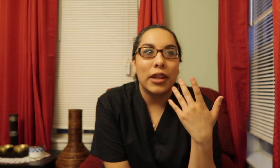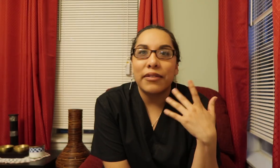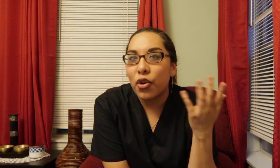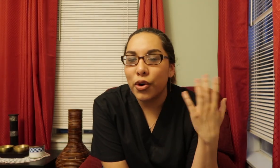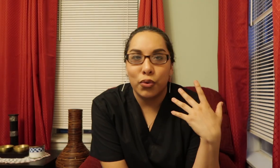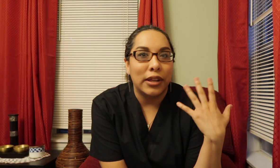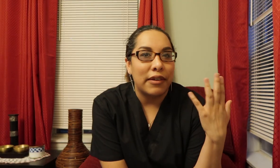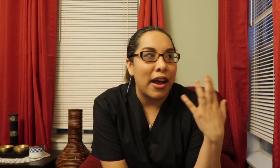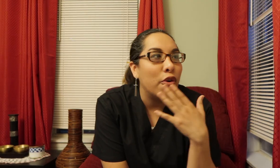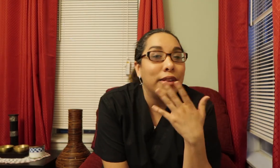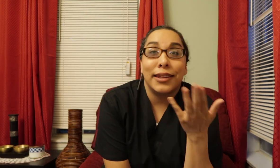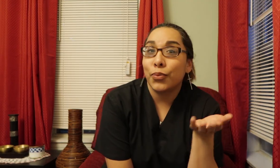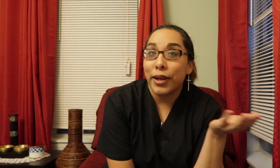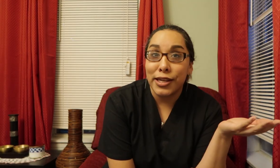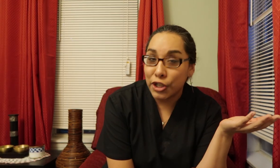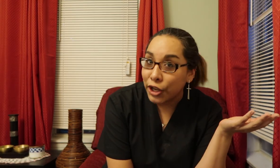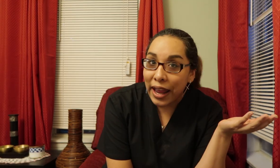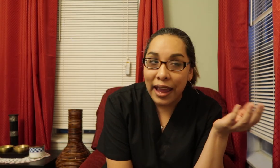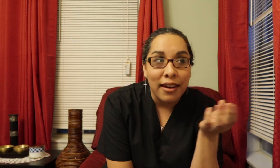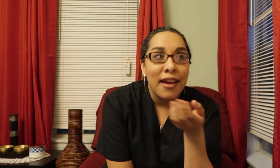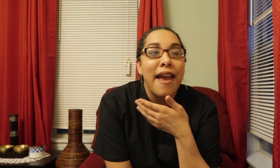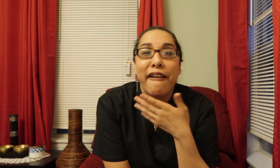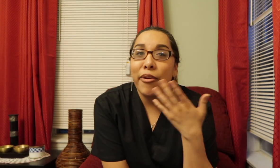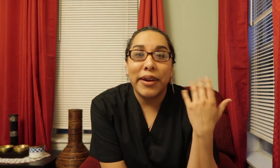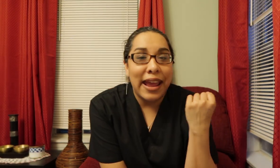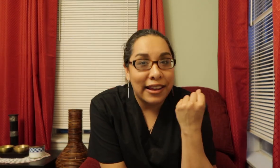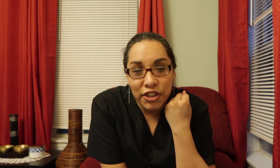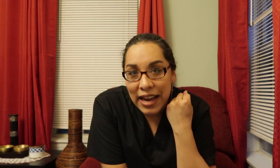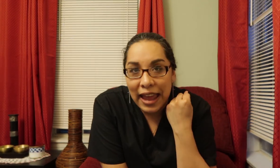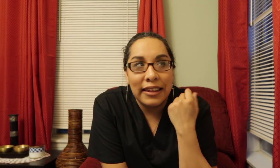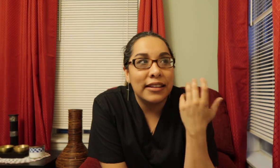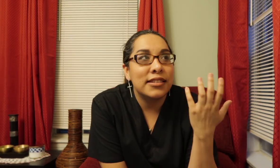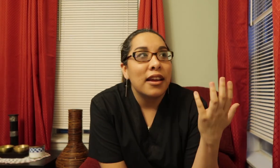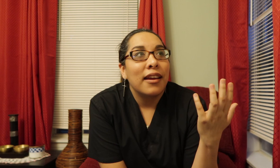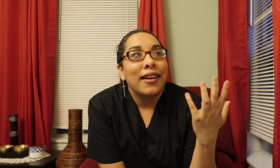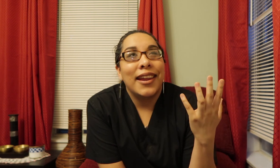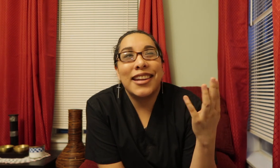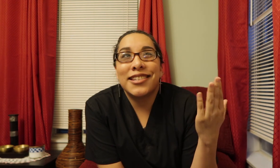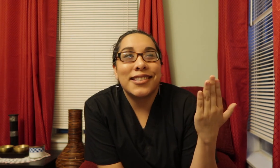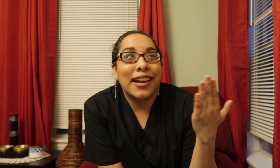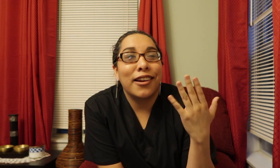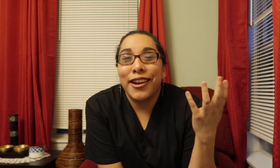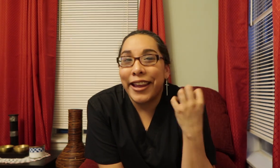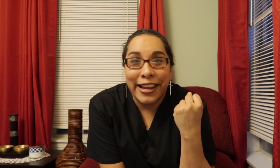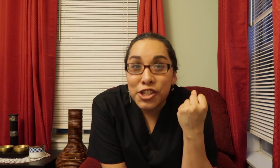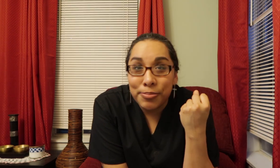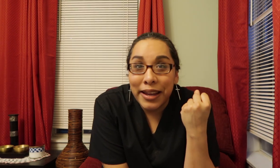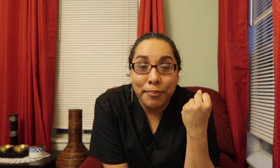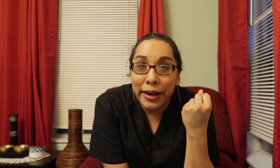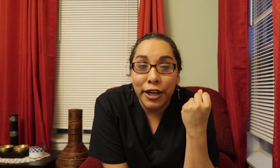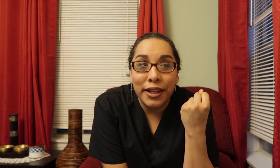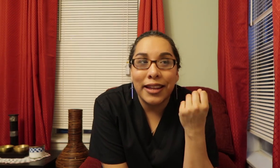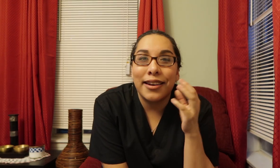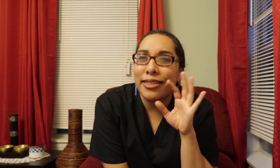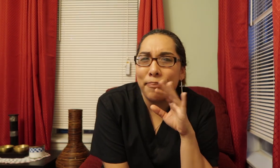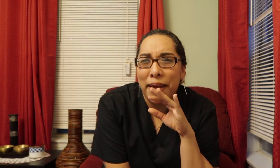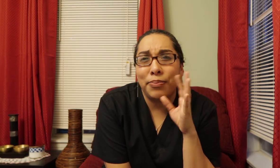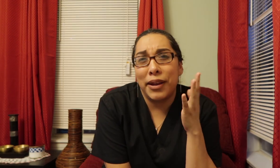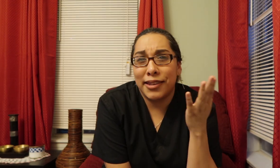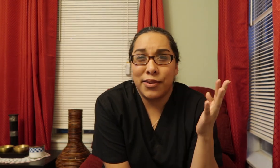trabajo es un trabajo This is what he's good at Everybody has their talents He's just like A good henchman Apparently Not the best Because he